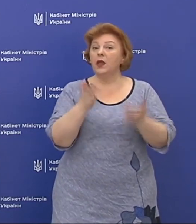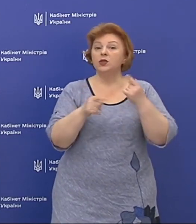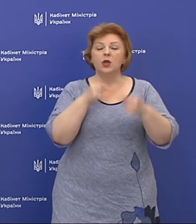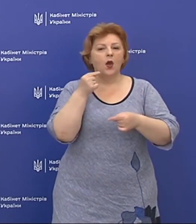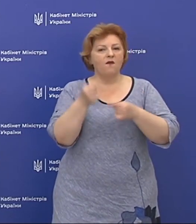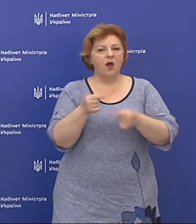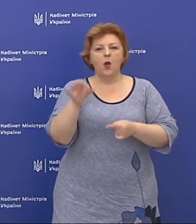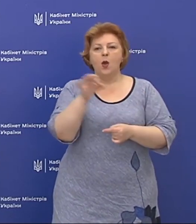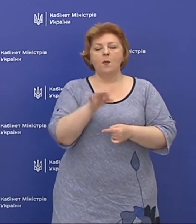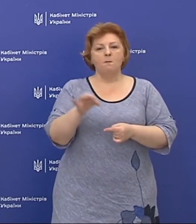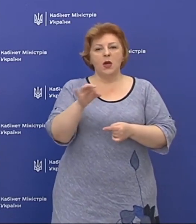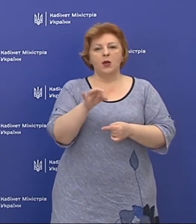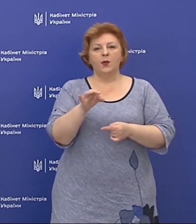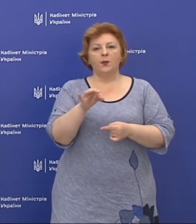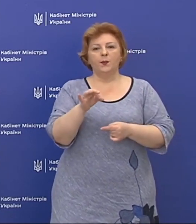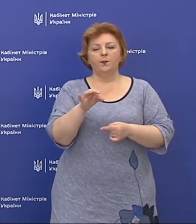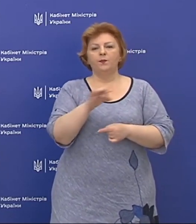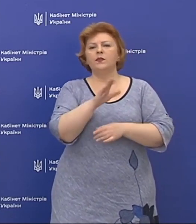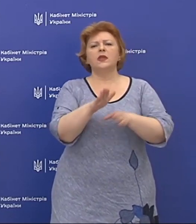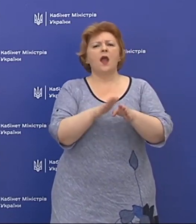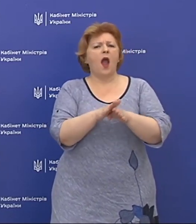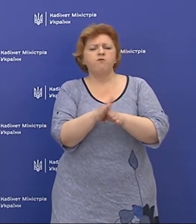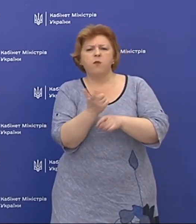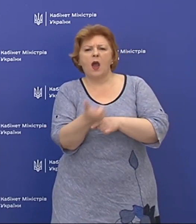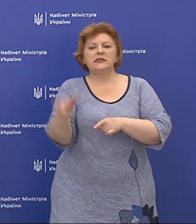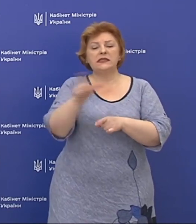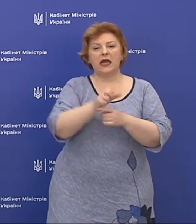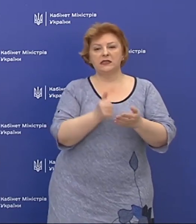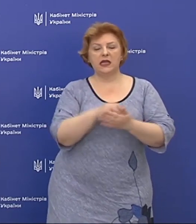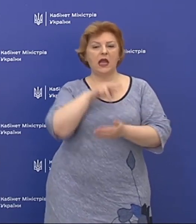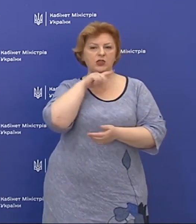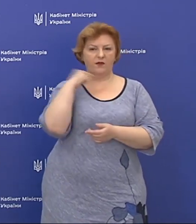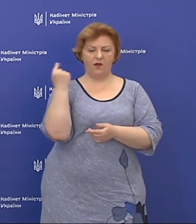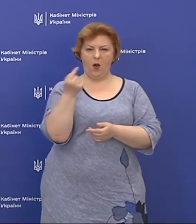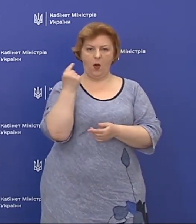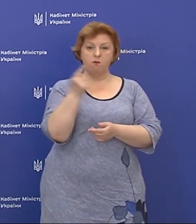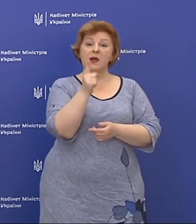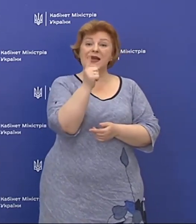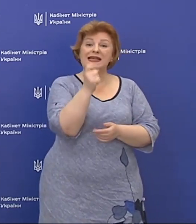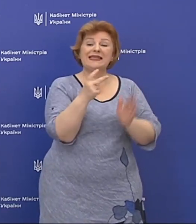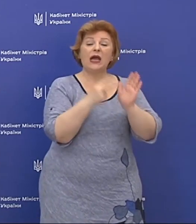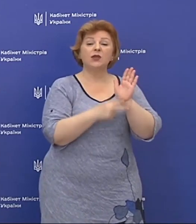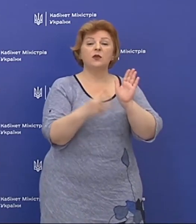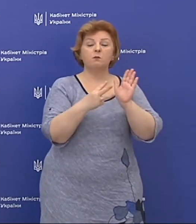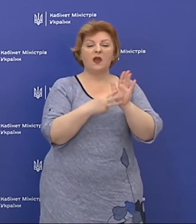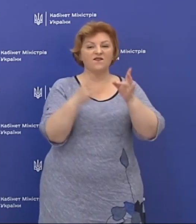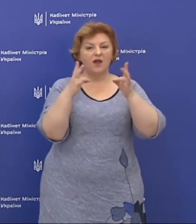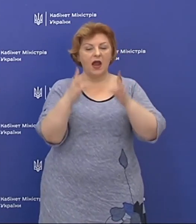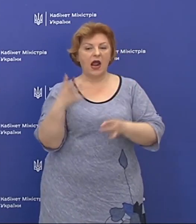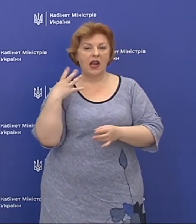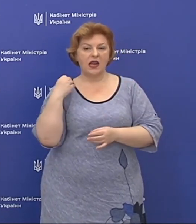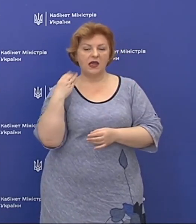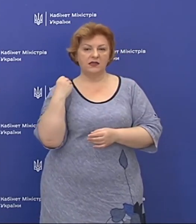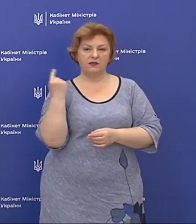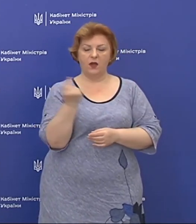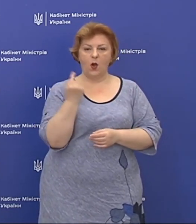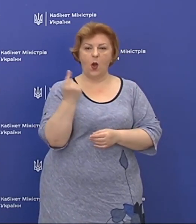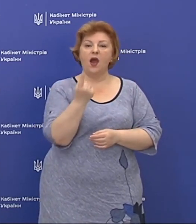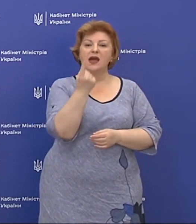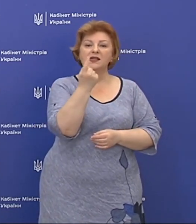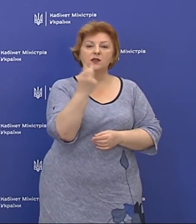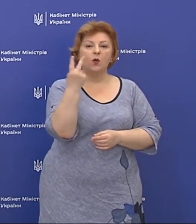говорити про абсолютну кількість, Чернівецька область – 178 випадків, Львівська область –